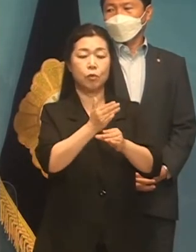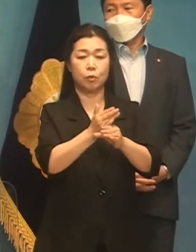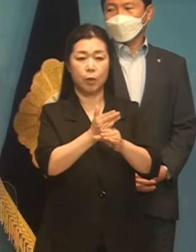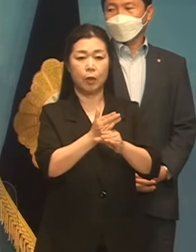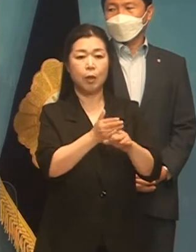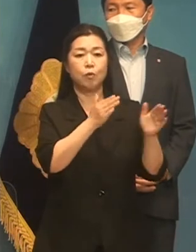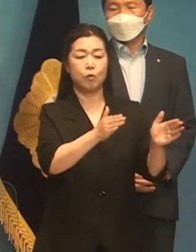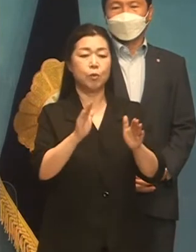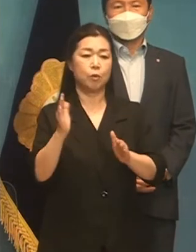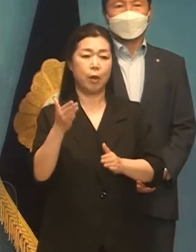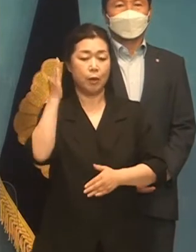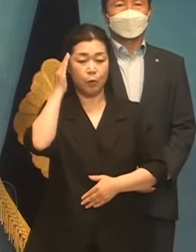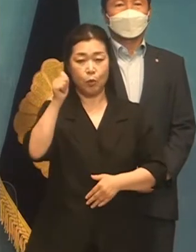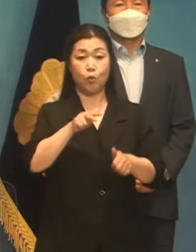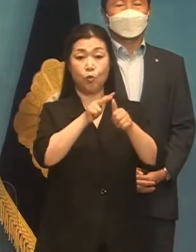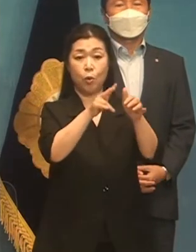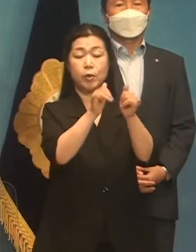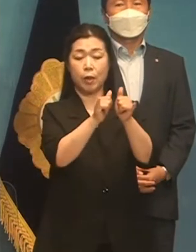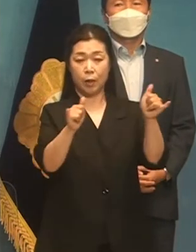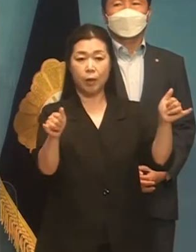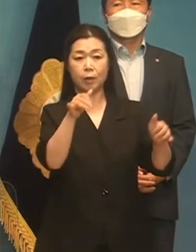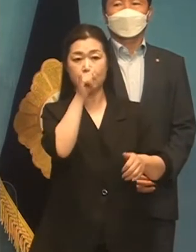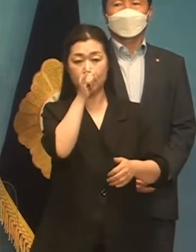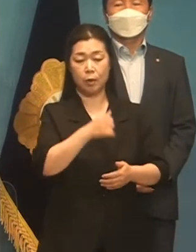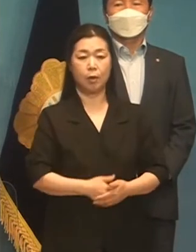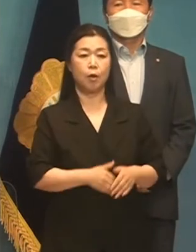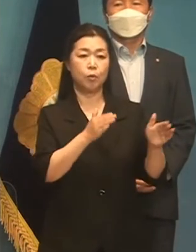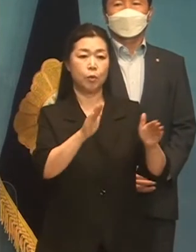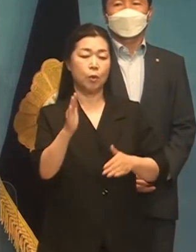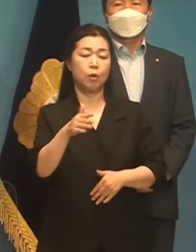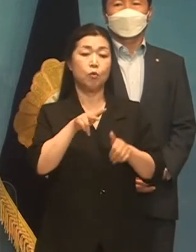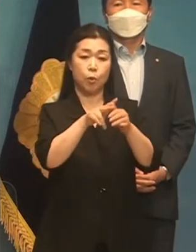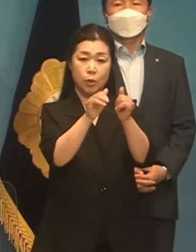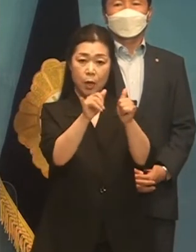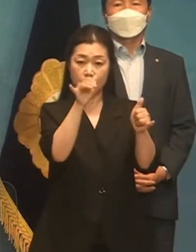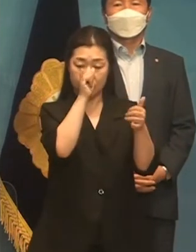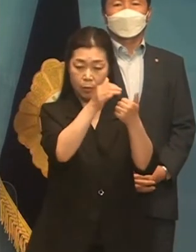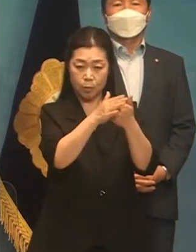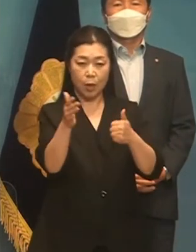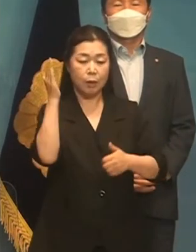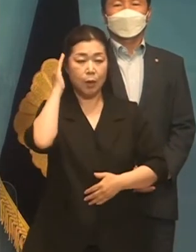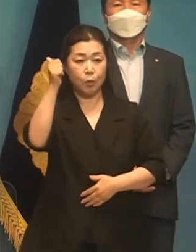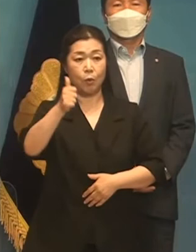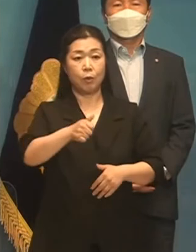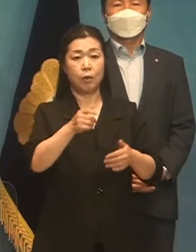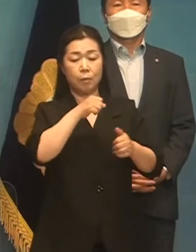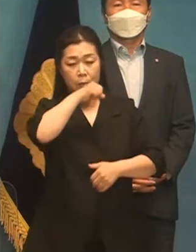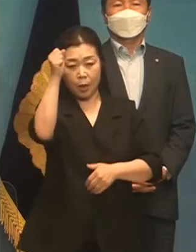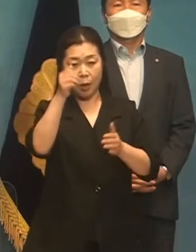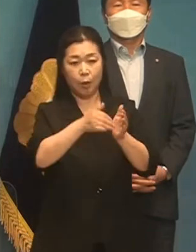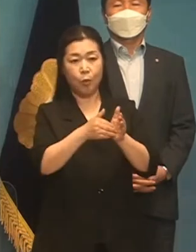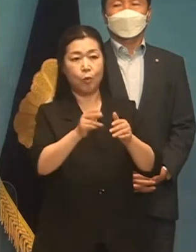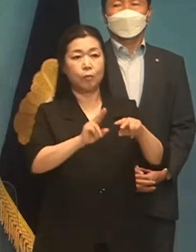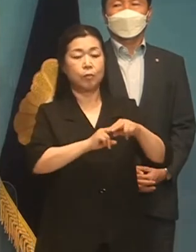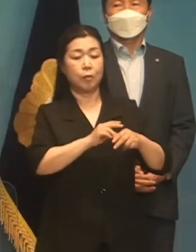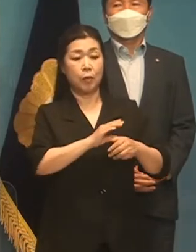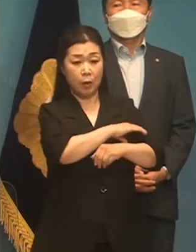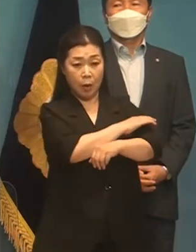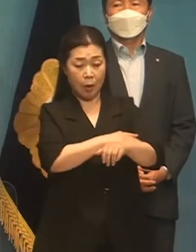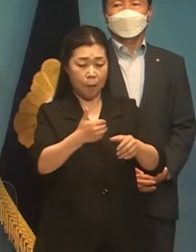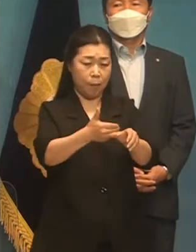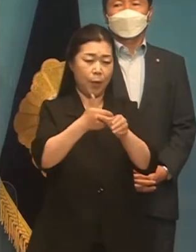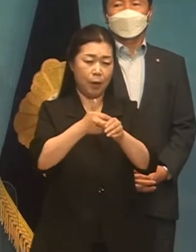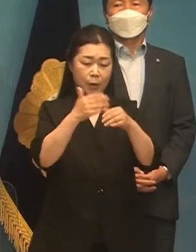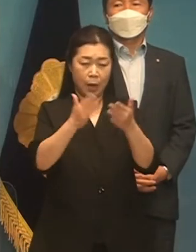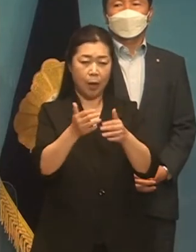준비된 대통령 후보가 있었습니다. 준비된 후보가 있었기에 대선에서 기득권 세력의 지배한 저항과 간격을